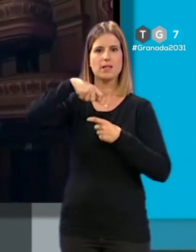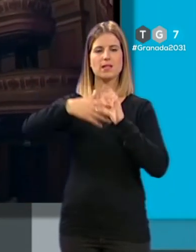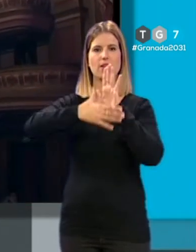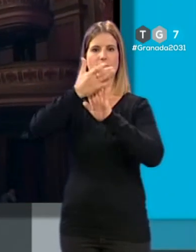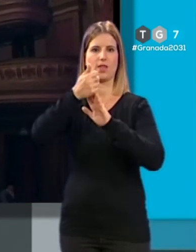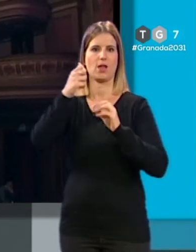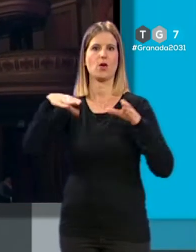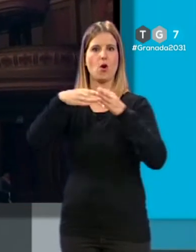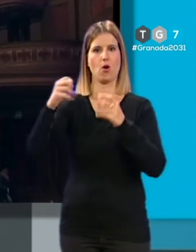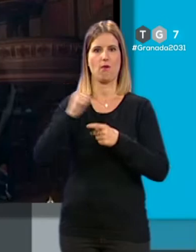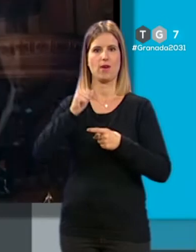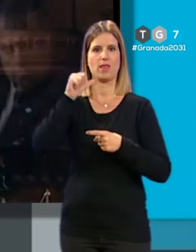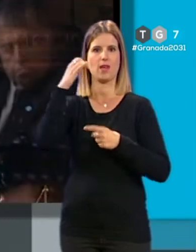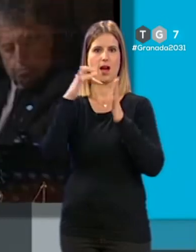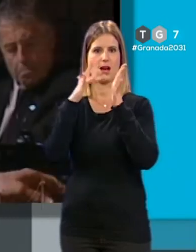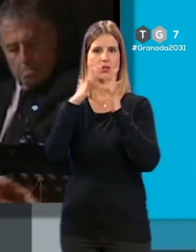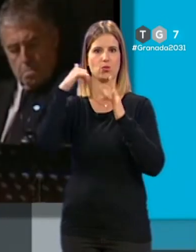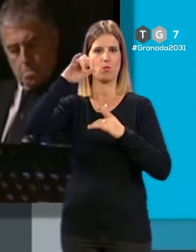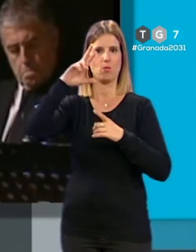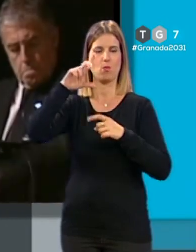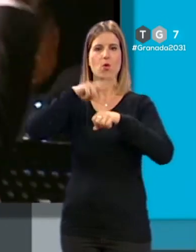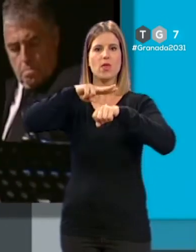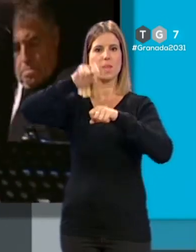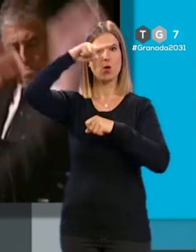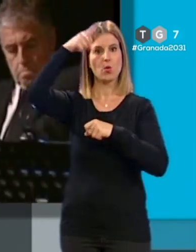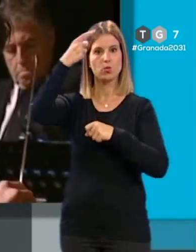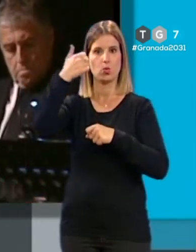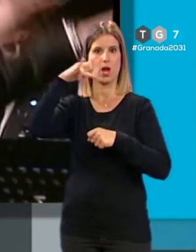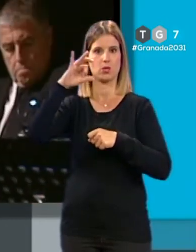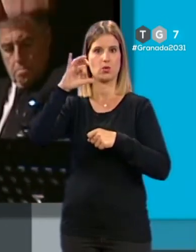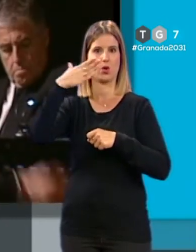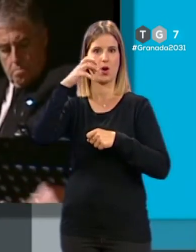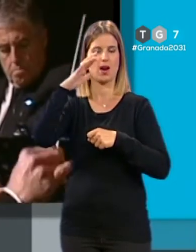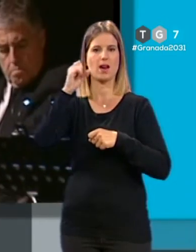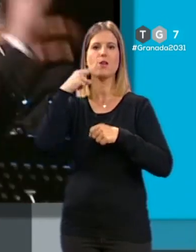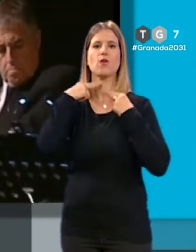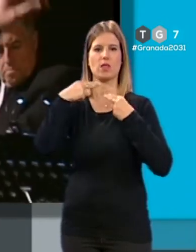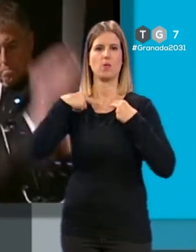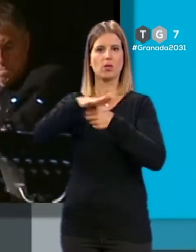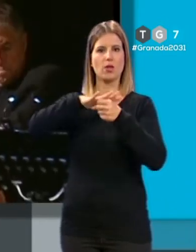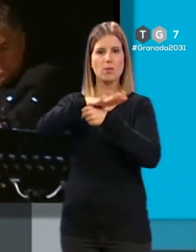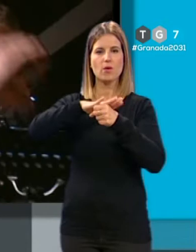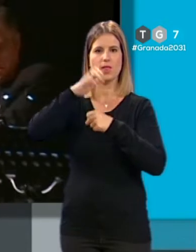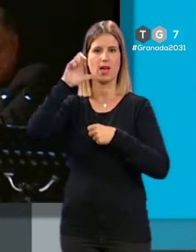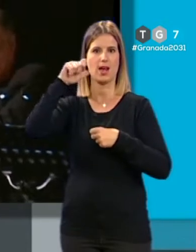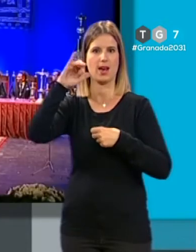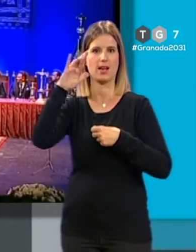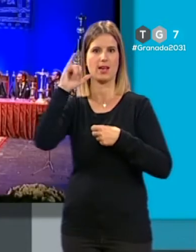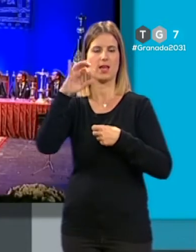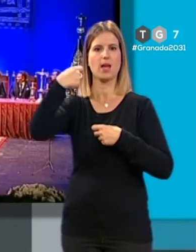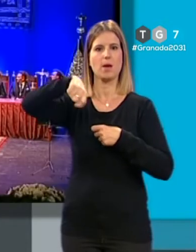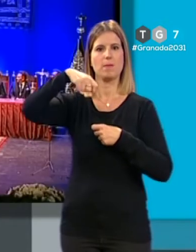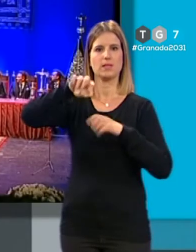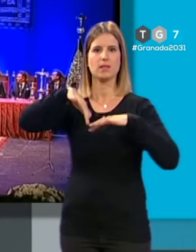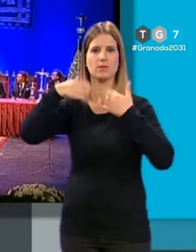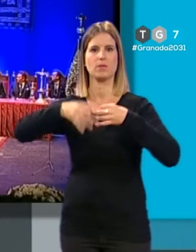Cofradías, Jesús Muros, el delegado de Cultura de la Junta de Andalucía, Antonio Granados, el diputado provincial Enrique Molina y el presidente de la Audiencia Provincial,